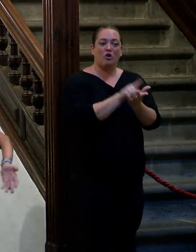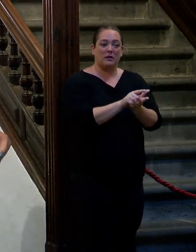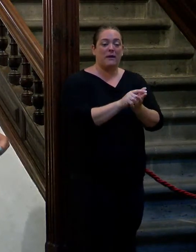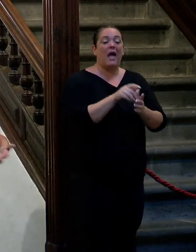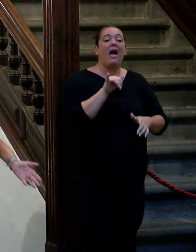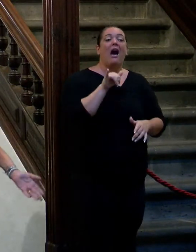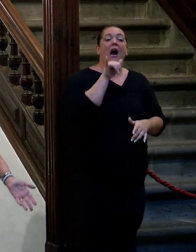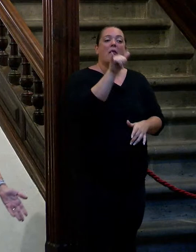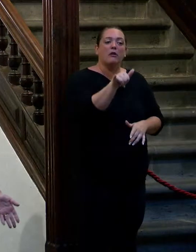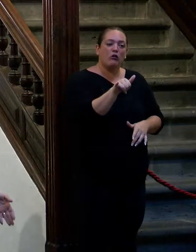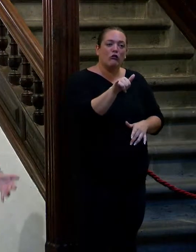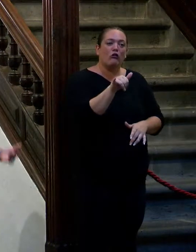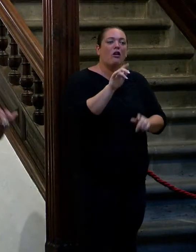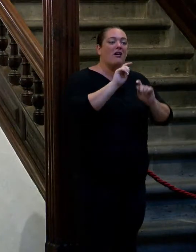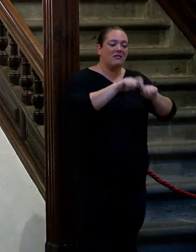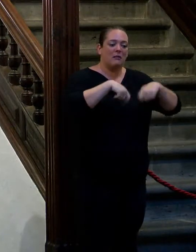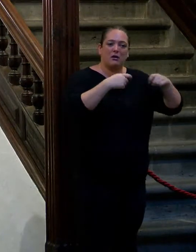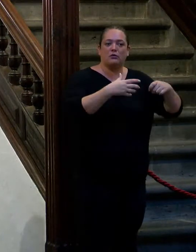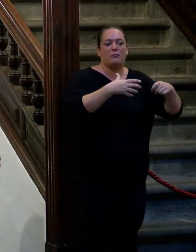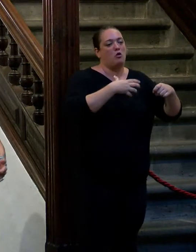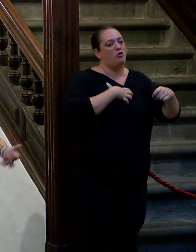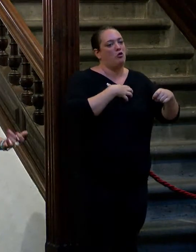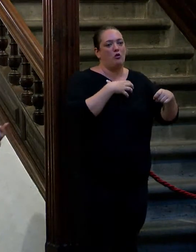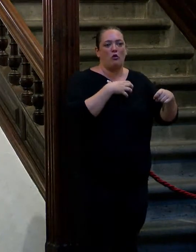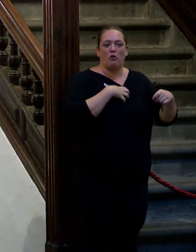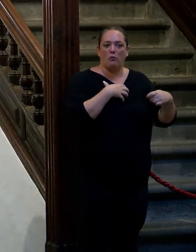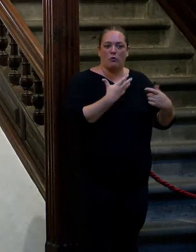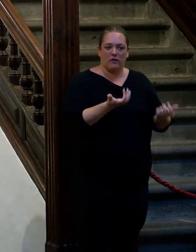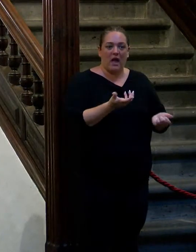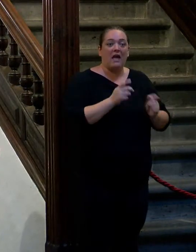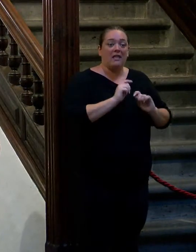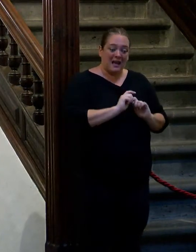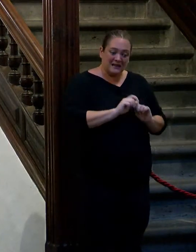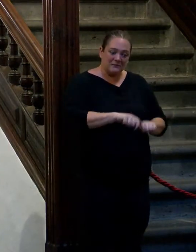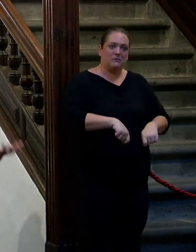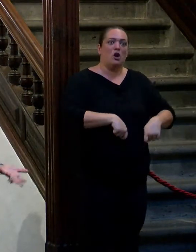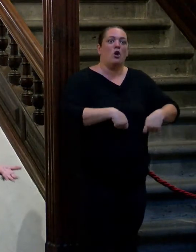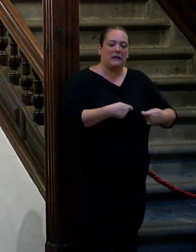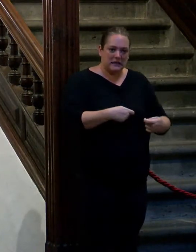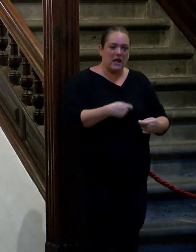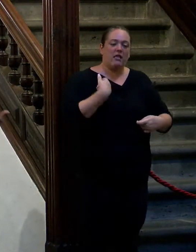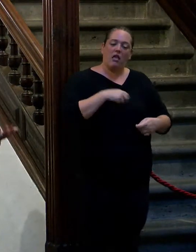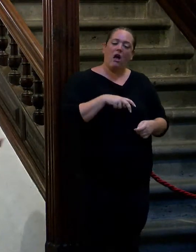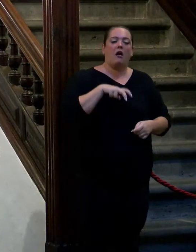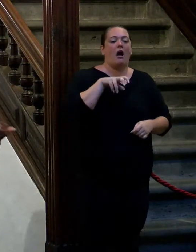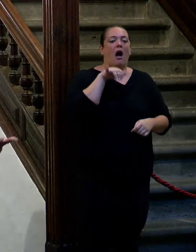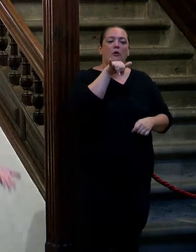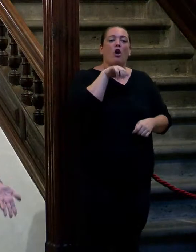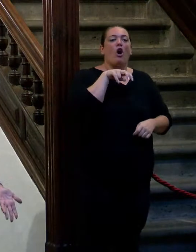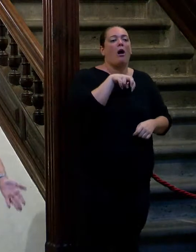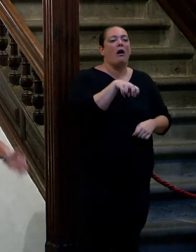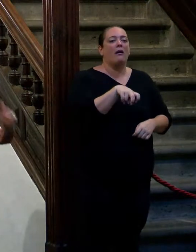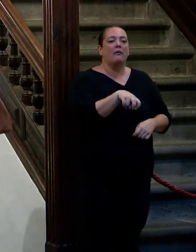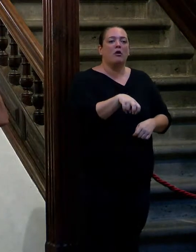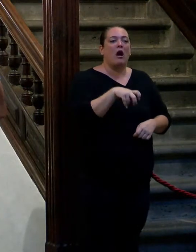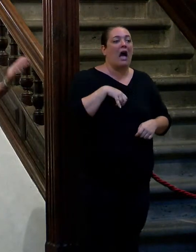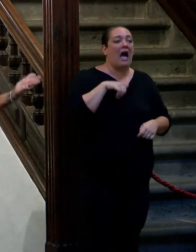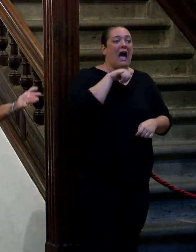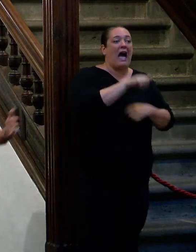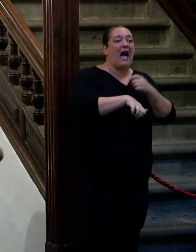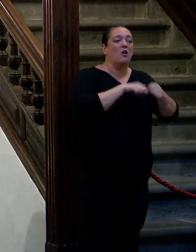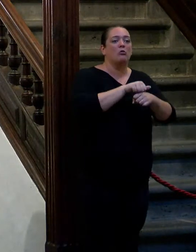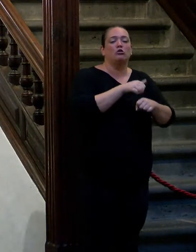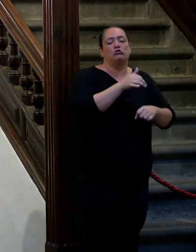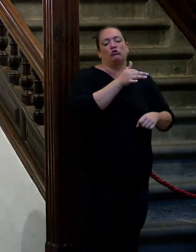avión no había manera de ponérmelos pero no consciente con ello ya una vez que me los metí conseguí bajar y como yo era el novio el novio no estaba en el aeropuerto estaba en